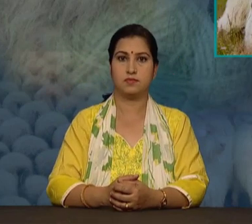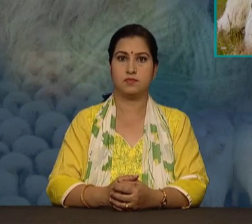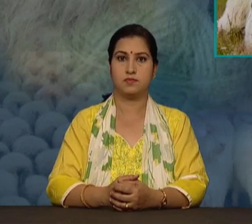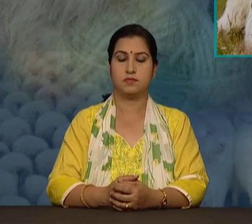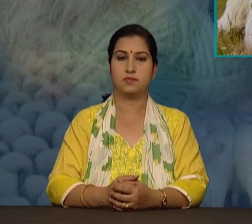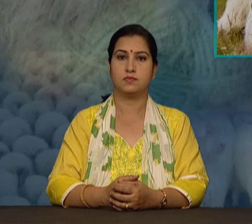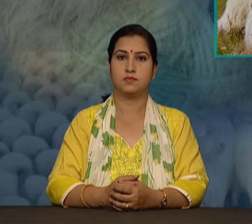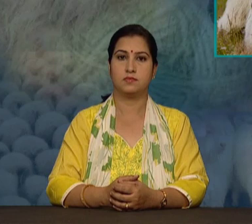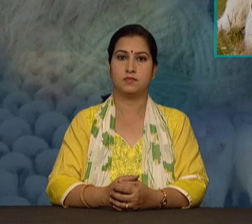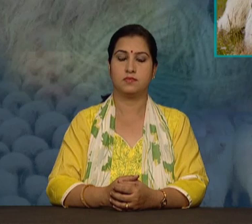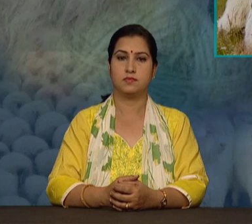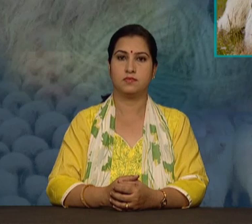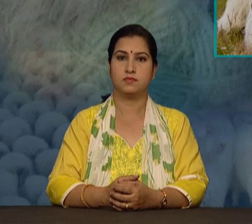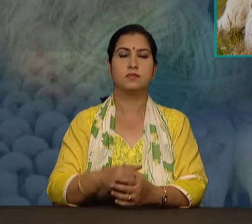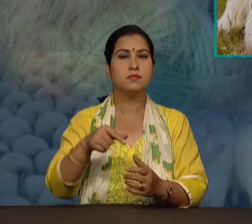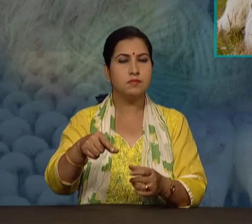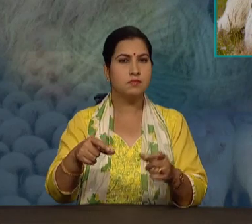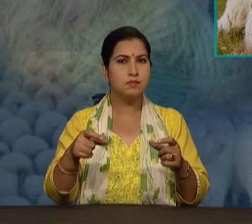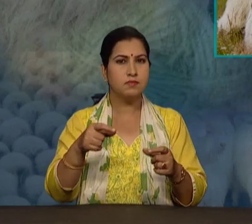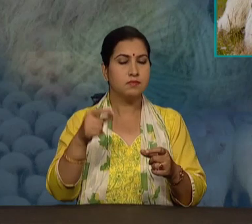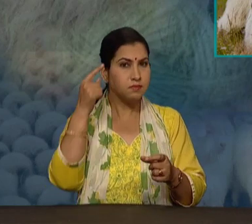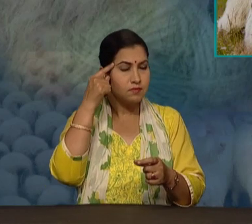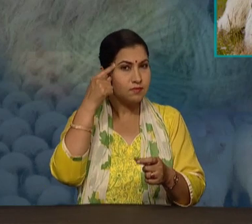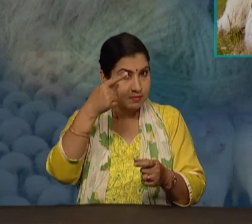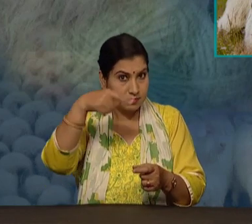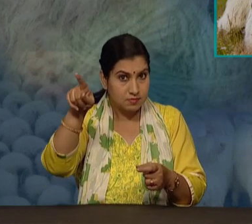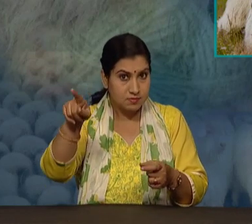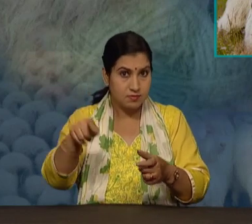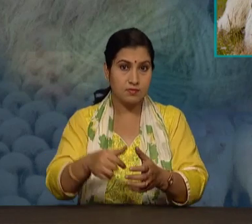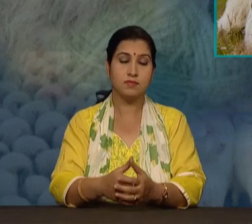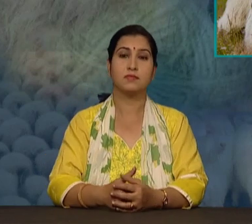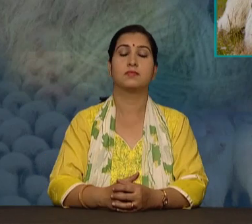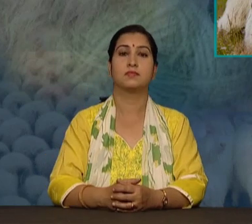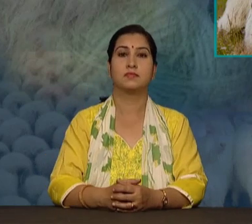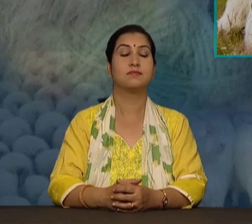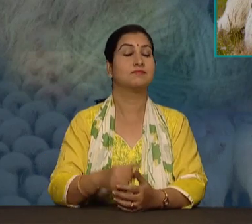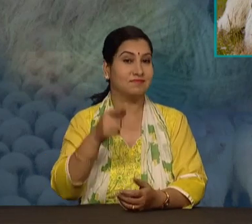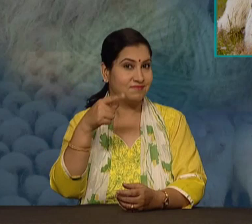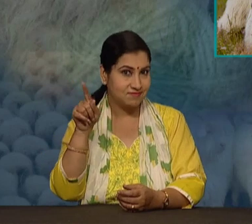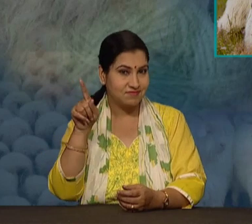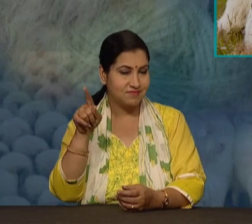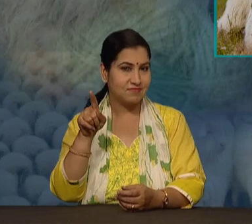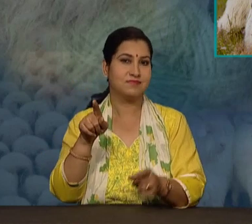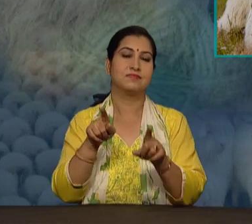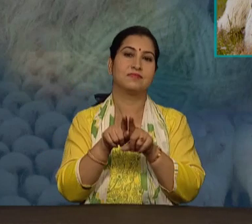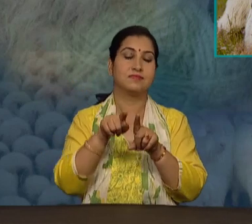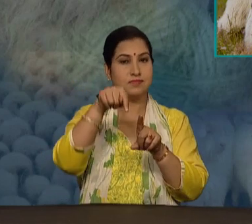क्या आपने सही पहचाना? हम्, यहाँ भेड है